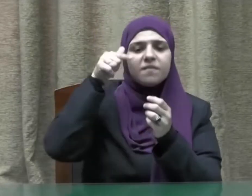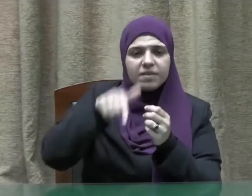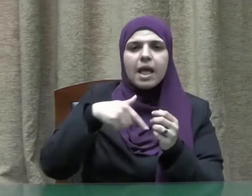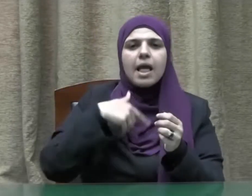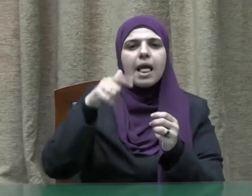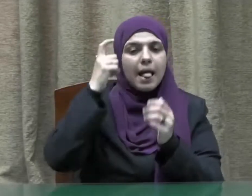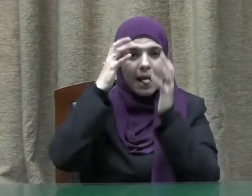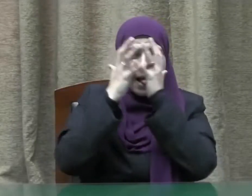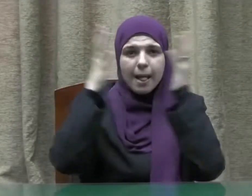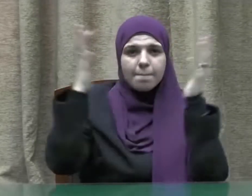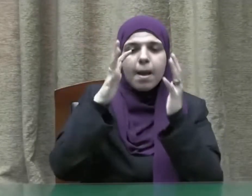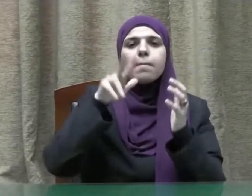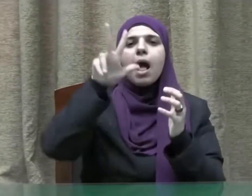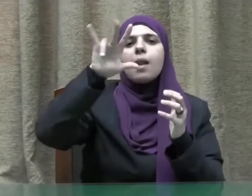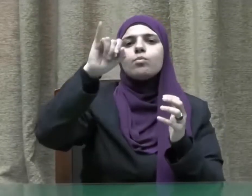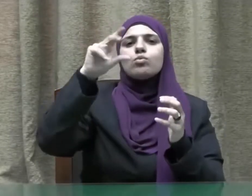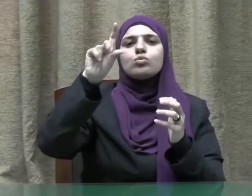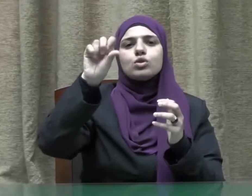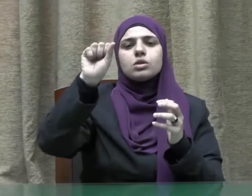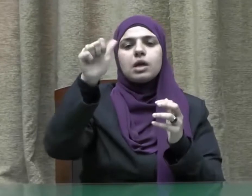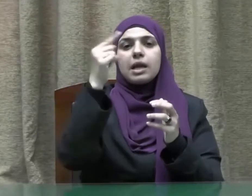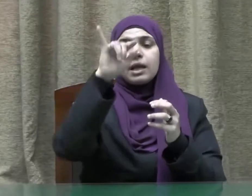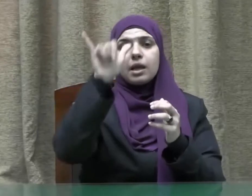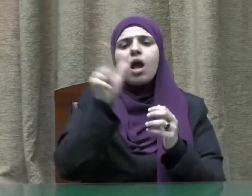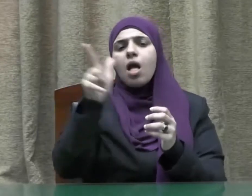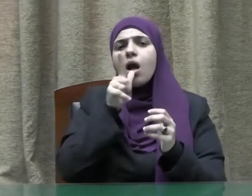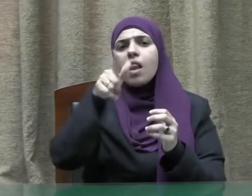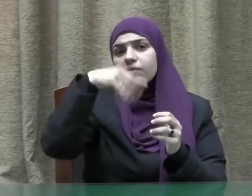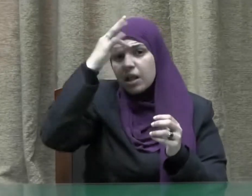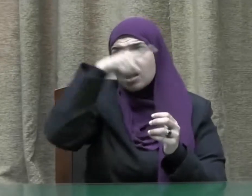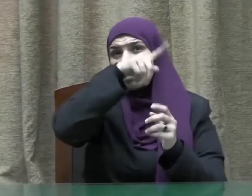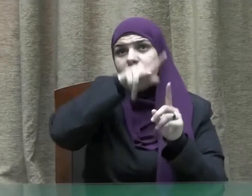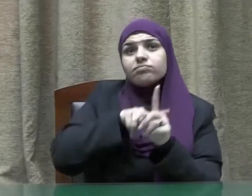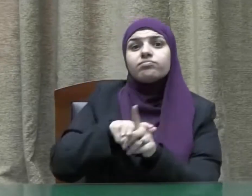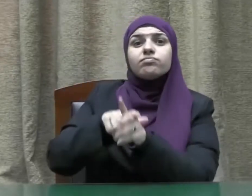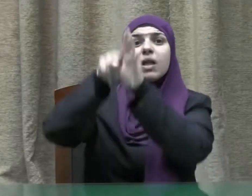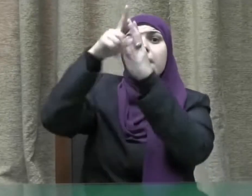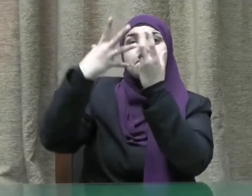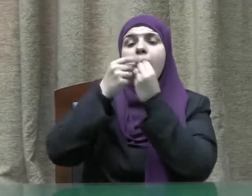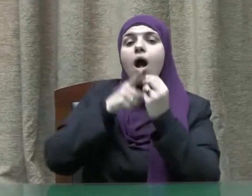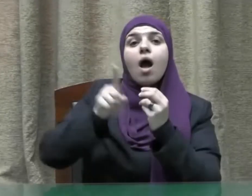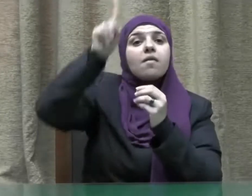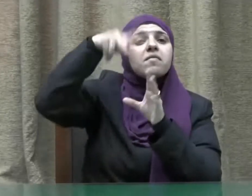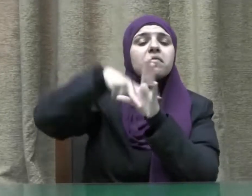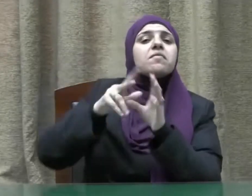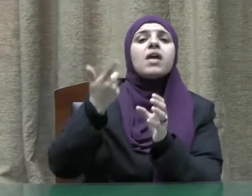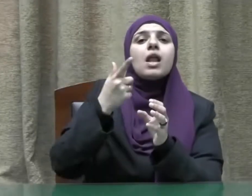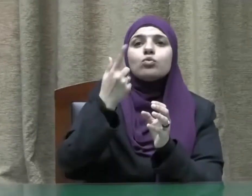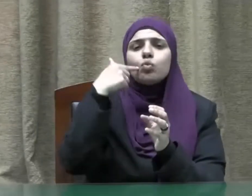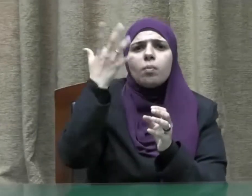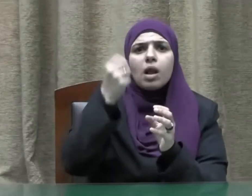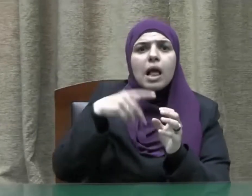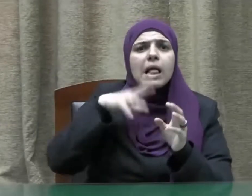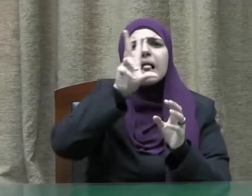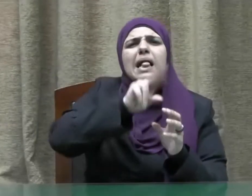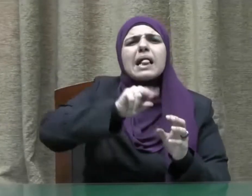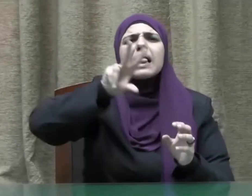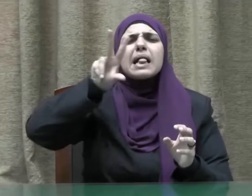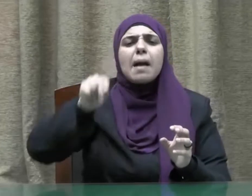البصيري حين قال سريت من حرم ليلا إلى حرمي كما سر البدر